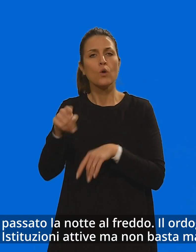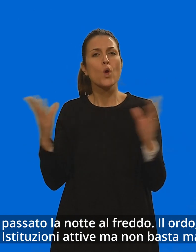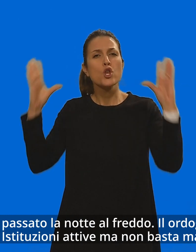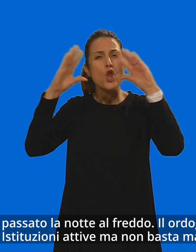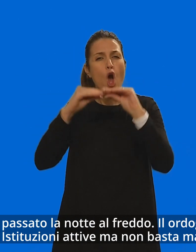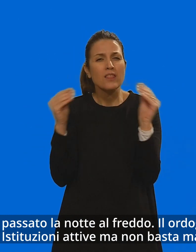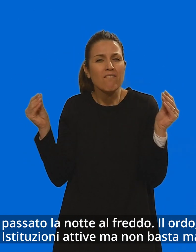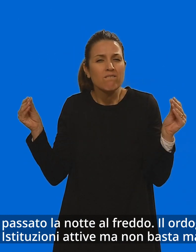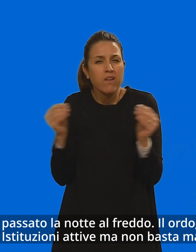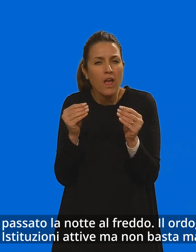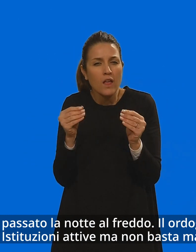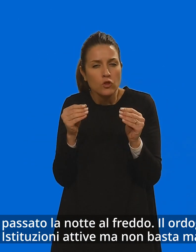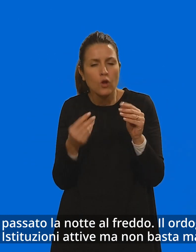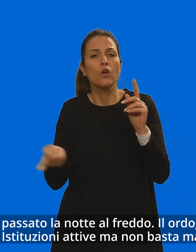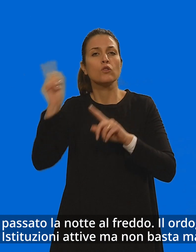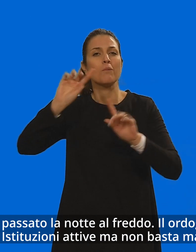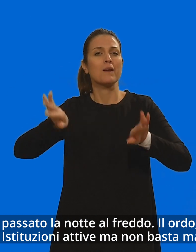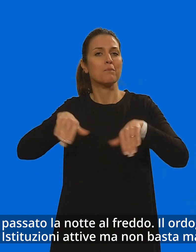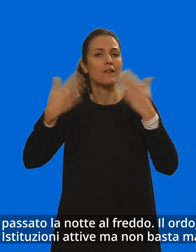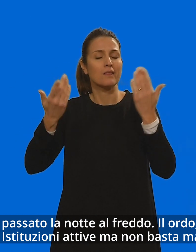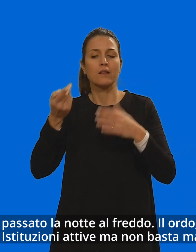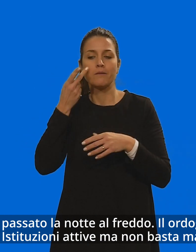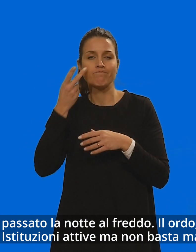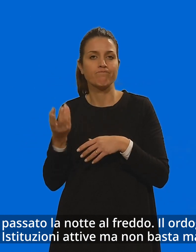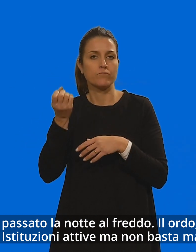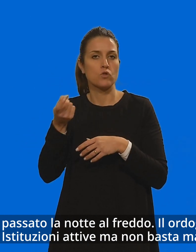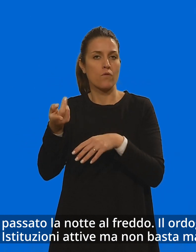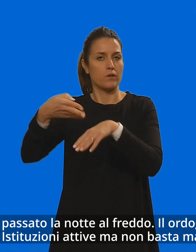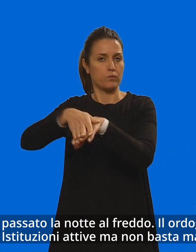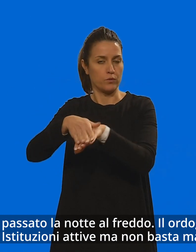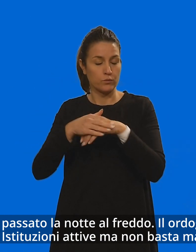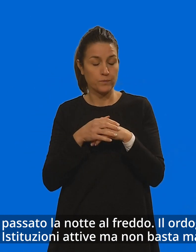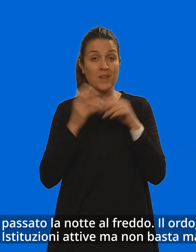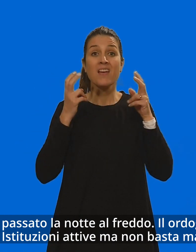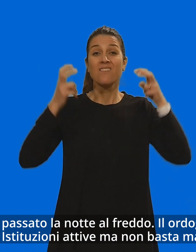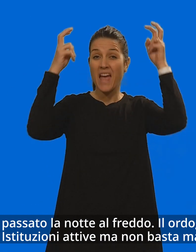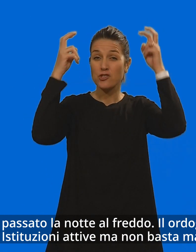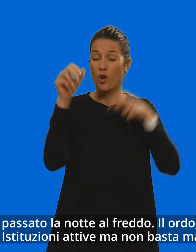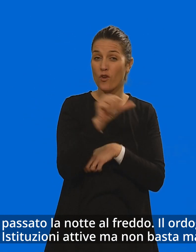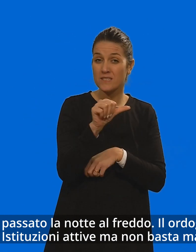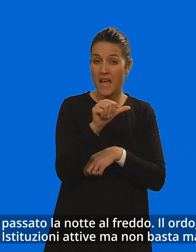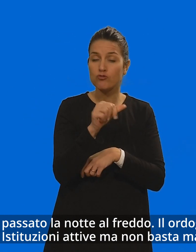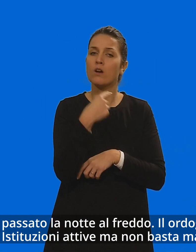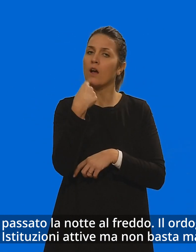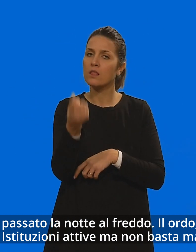freddo. Il cordoglio di Monsignor Seccia, chiesa e istituzioni attive, ma non basta mai.